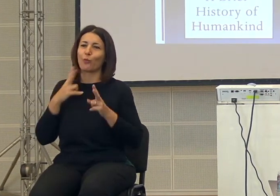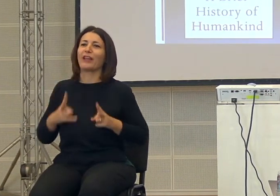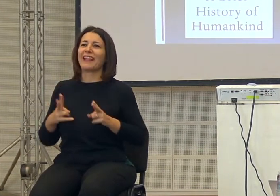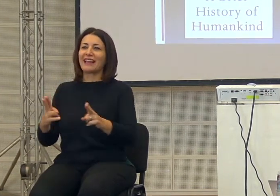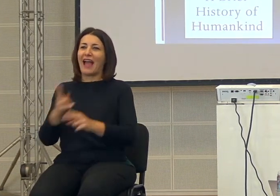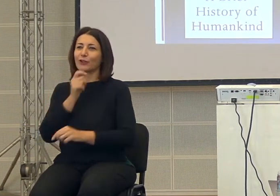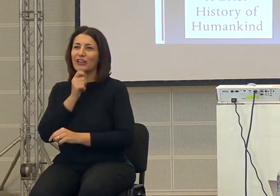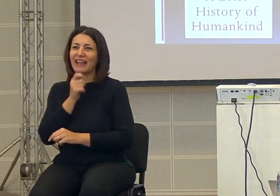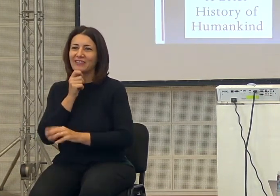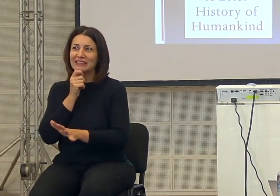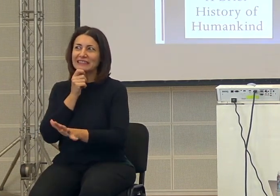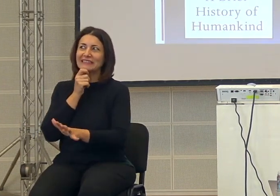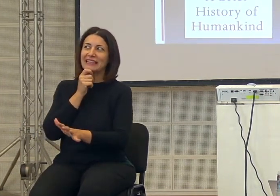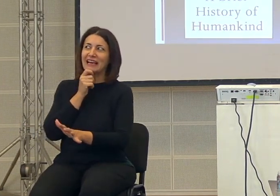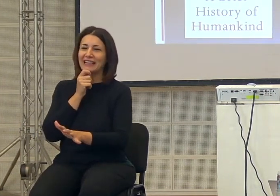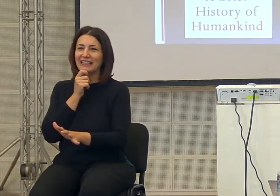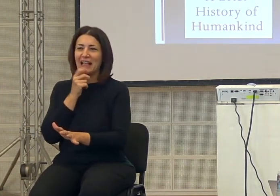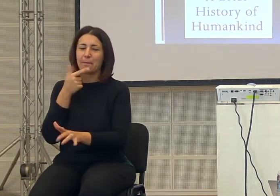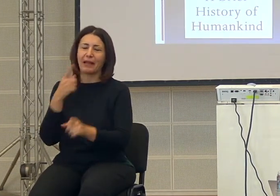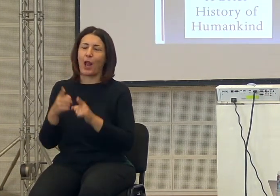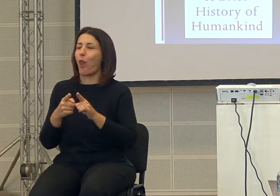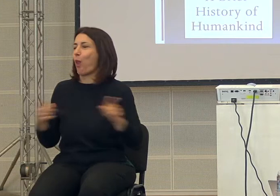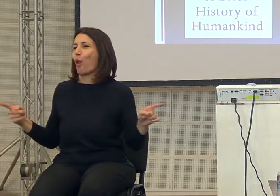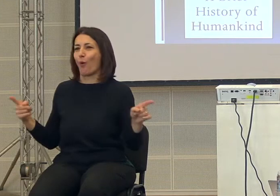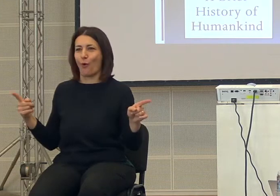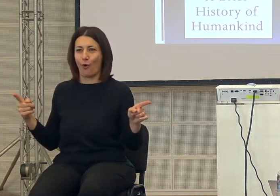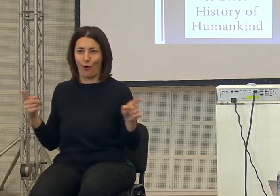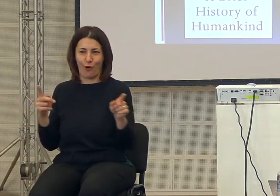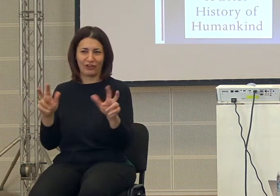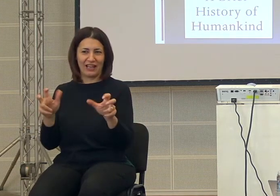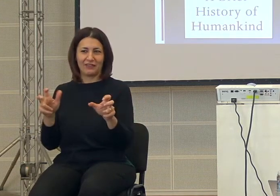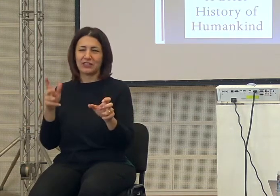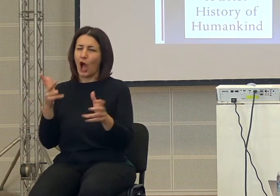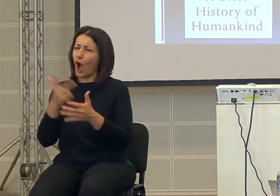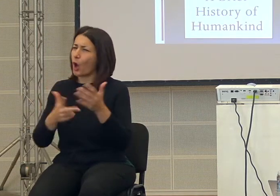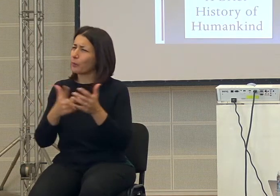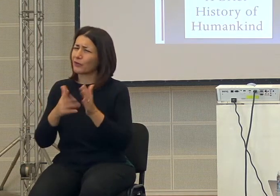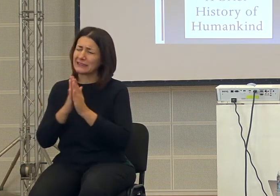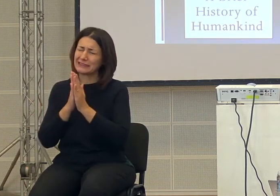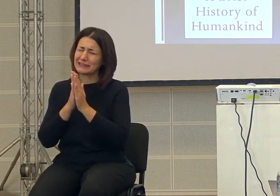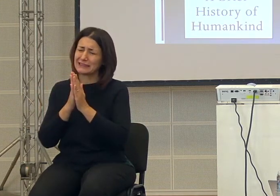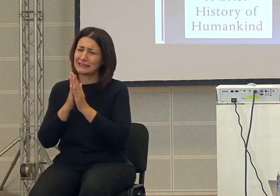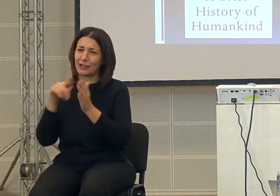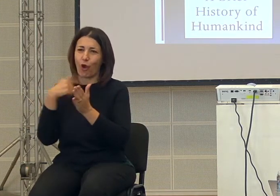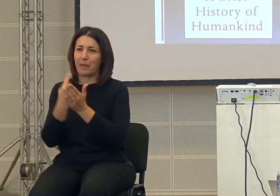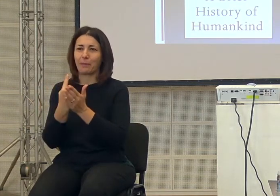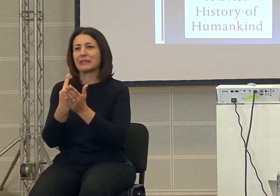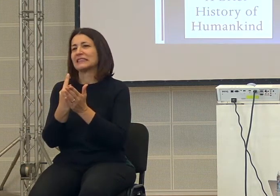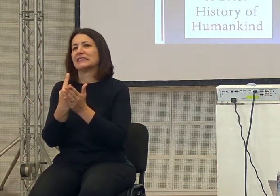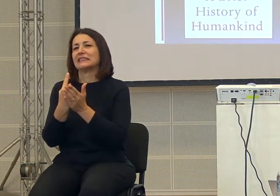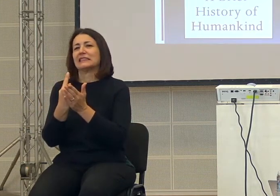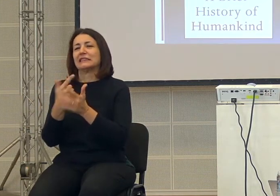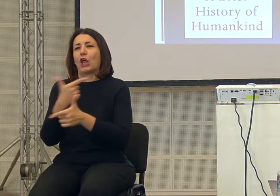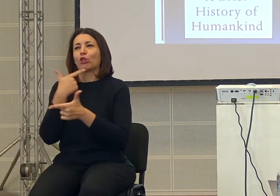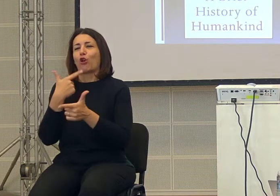e io pensavo, perché era troppo lungo il servizio, io ho tentato in tutti i modi di mantenerla, non c'è stato verso, dicendo che è